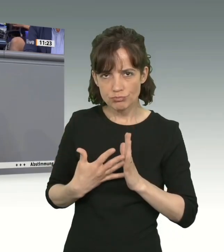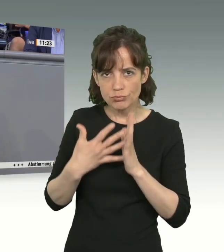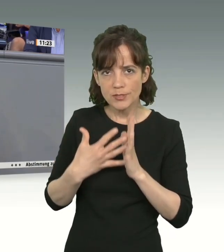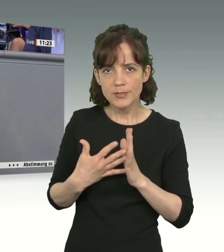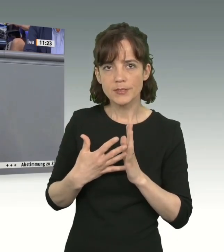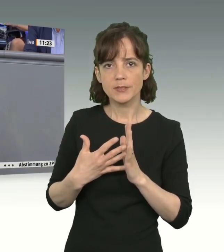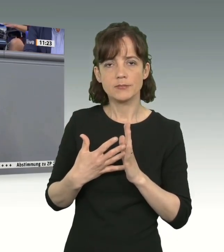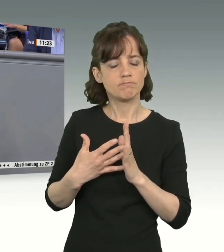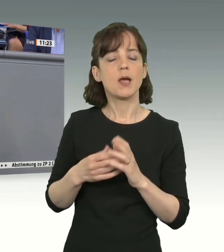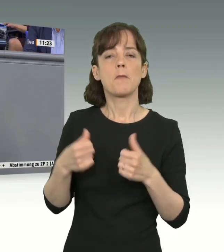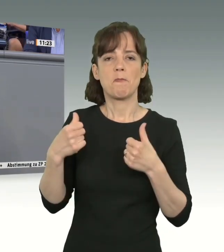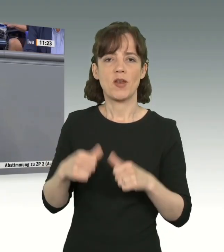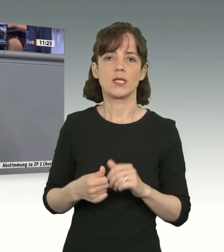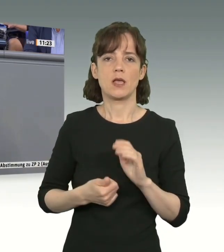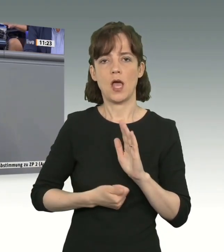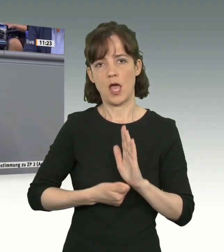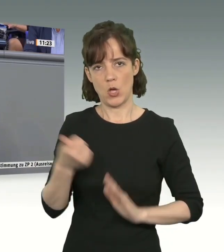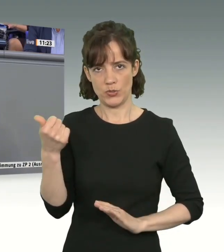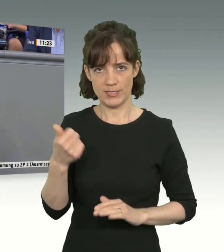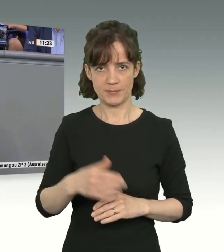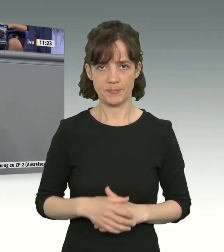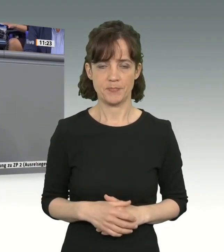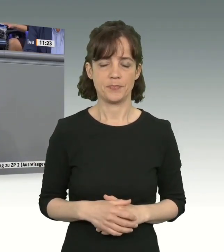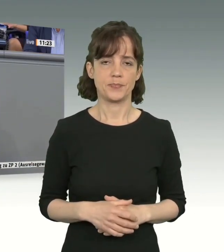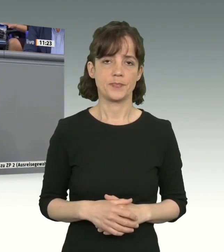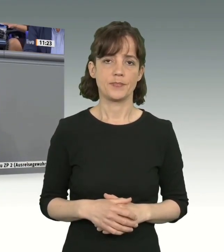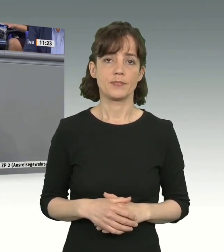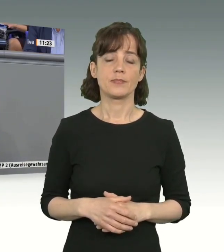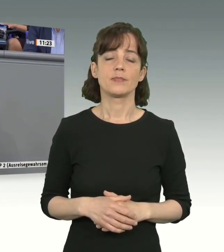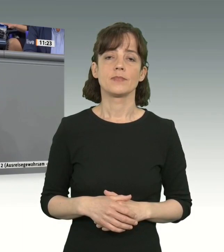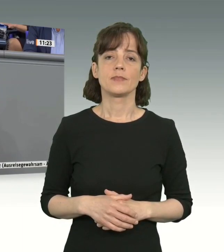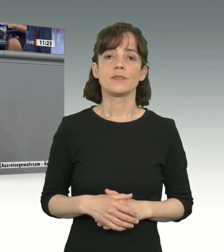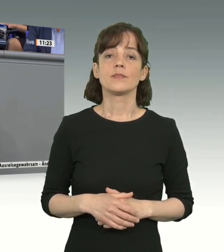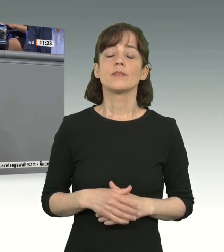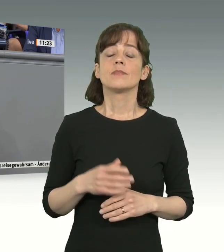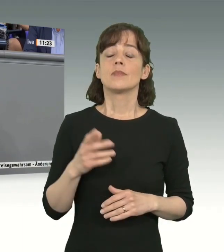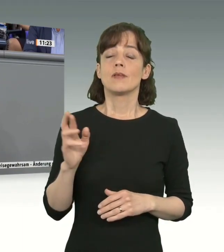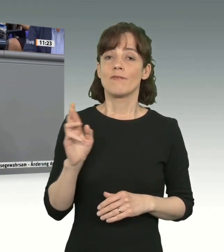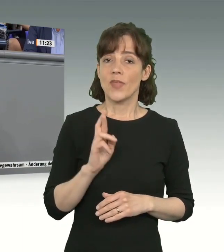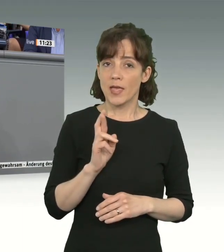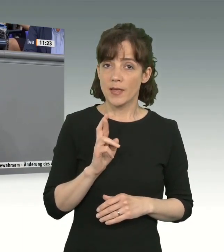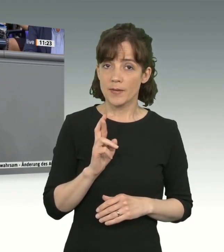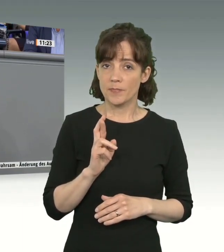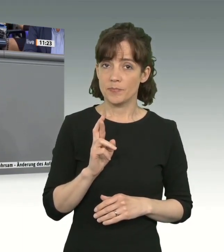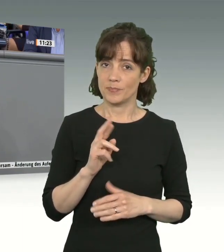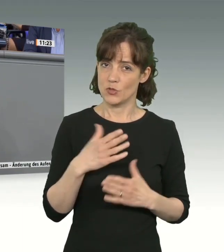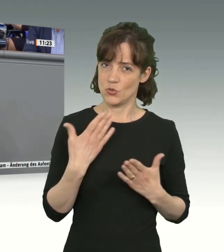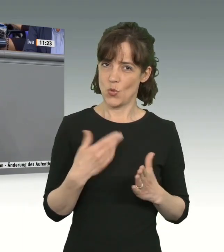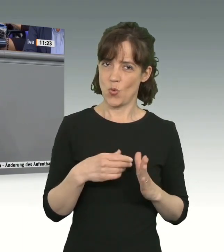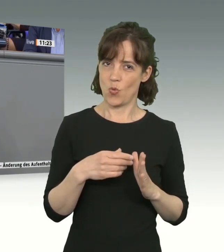ausreisepflichtig sind. Und wer sich an dieser